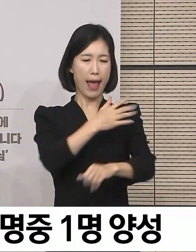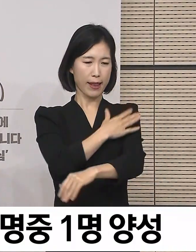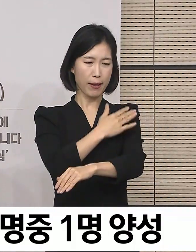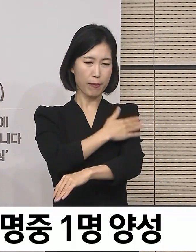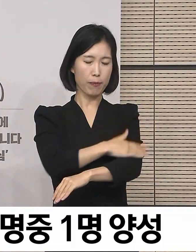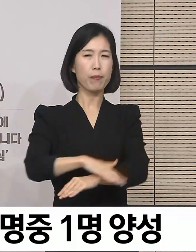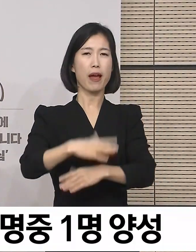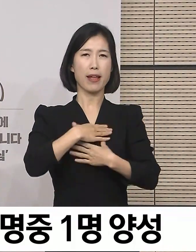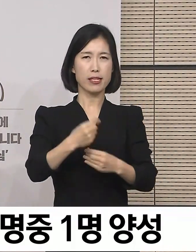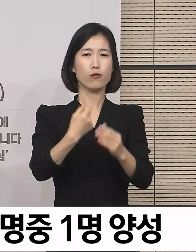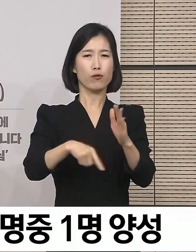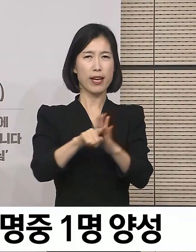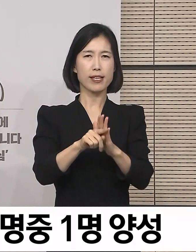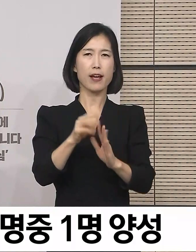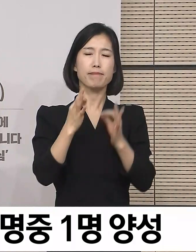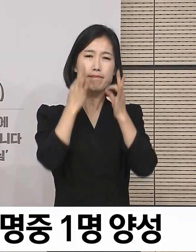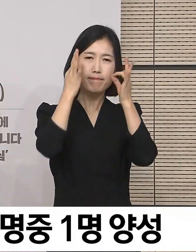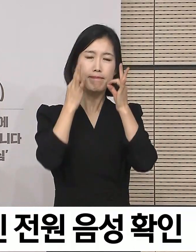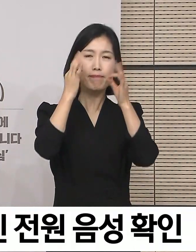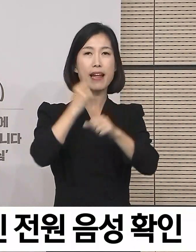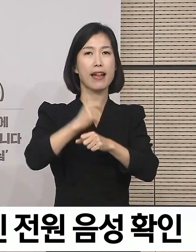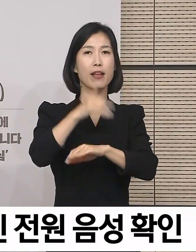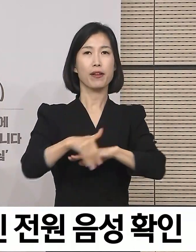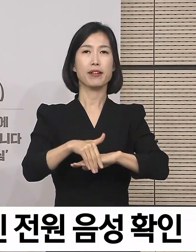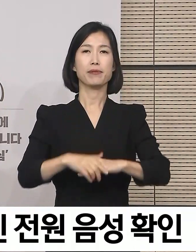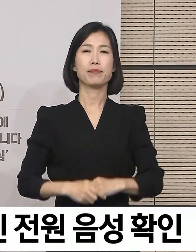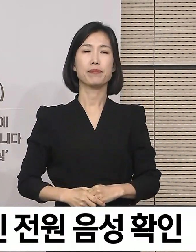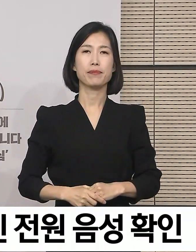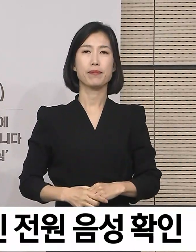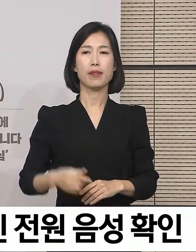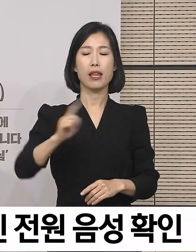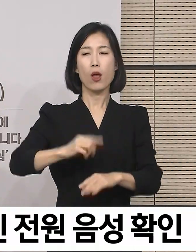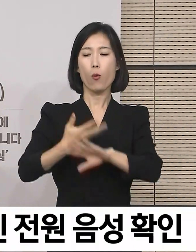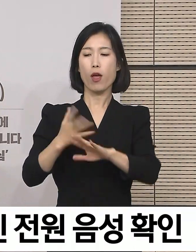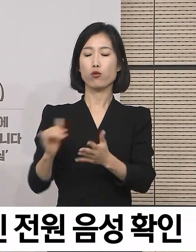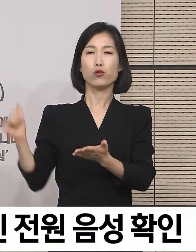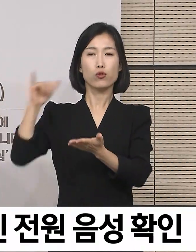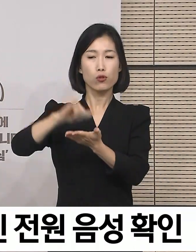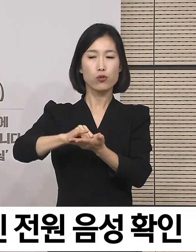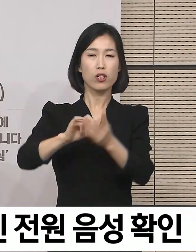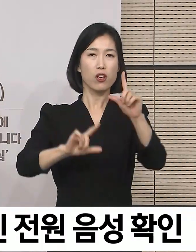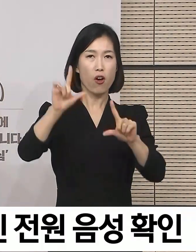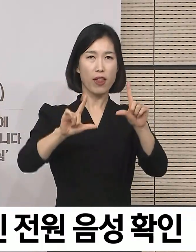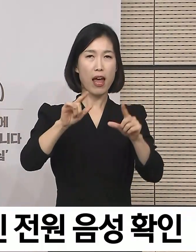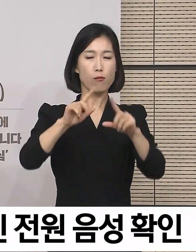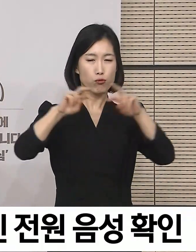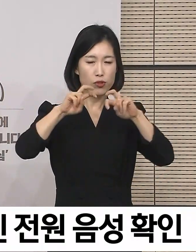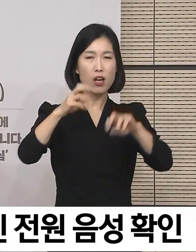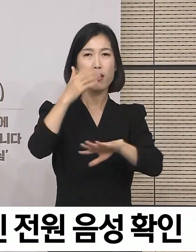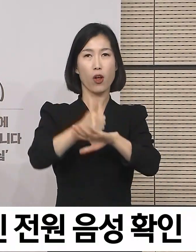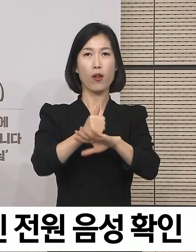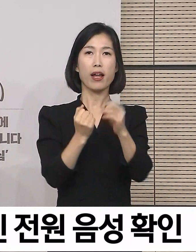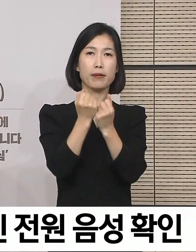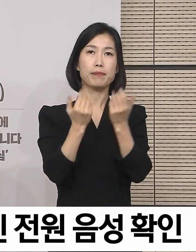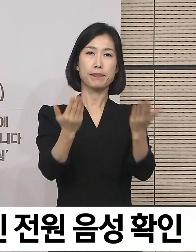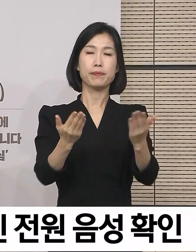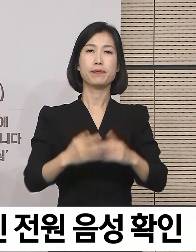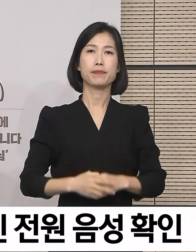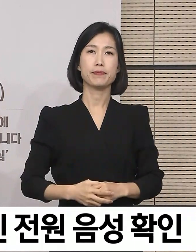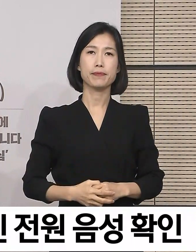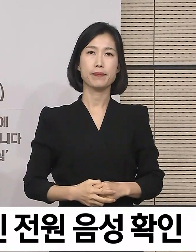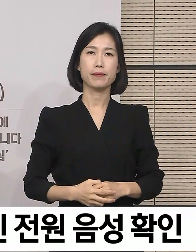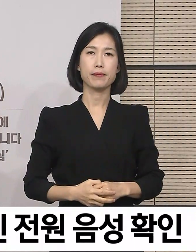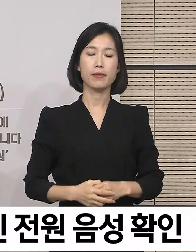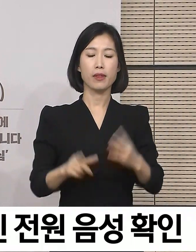확산 방지를 위해 최선을 다하겠습니다. 다음은 해외 입국자 현황 및 추이 분석 결과에 대해 설명드리겠습니다.